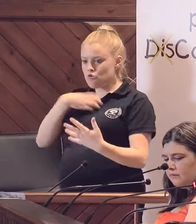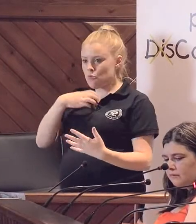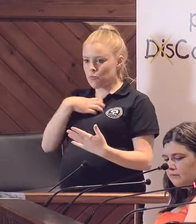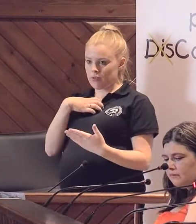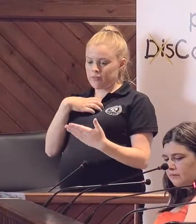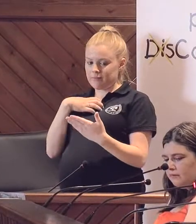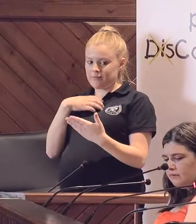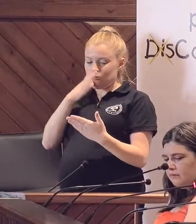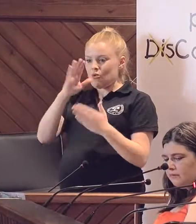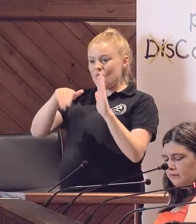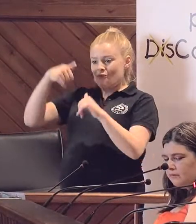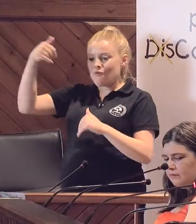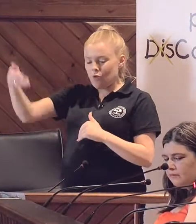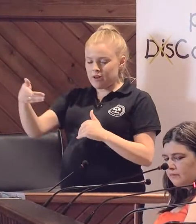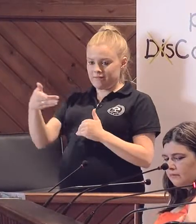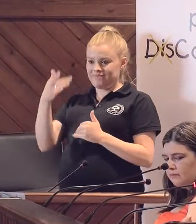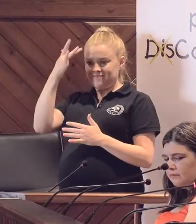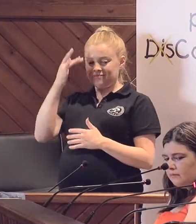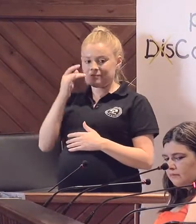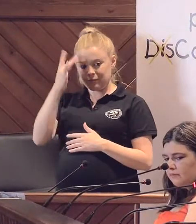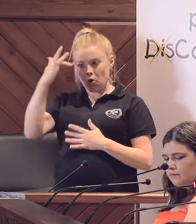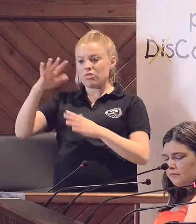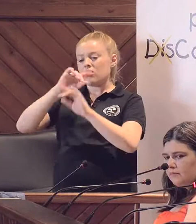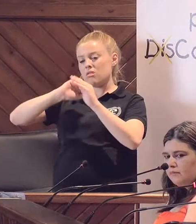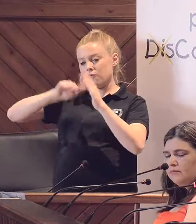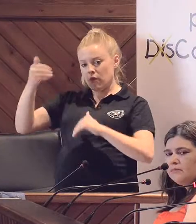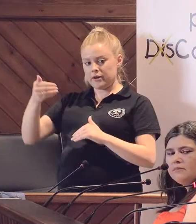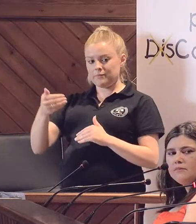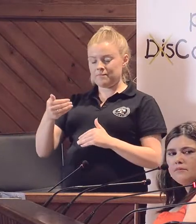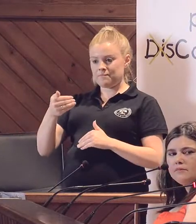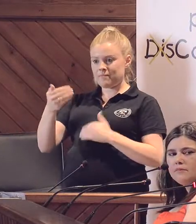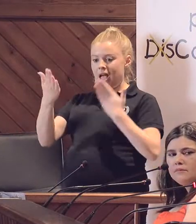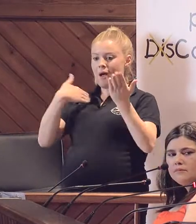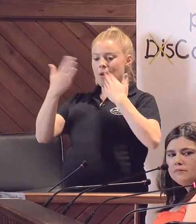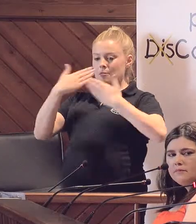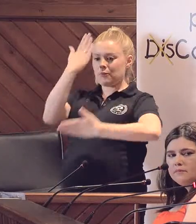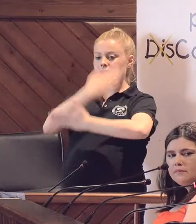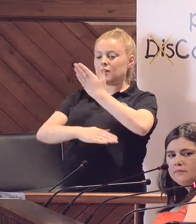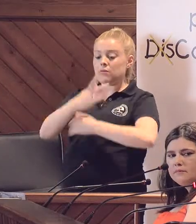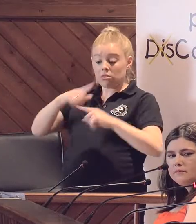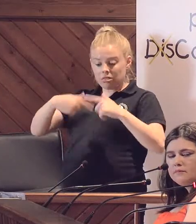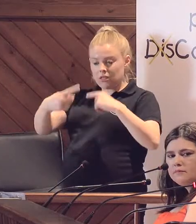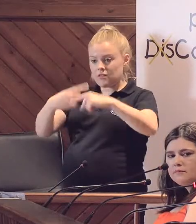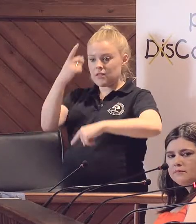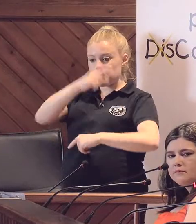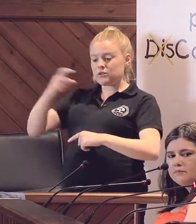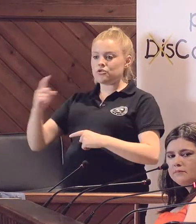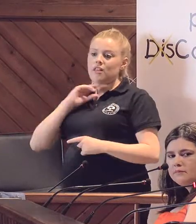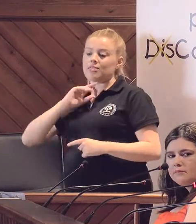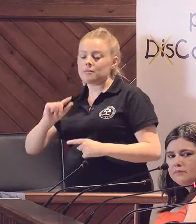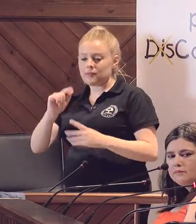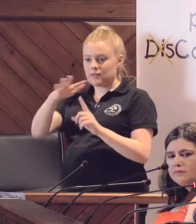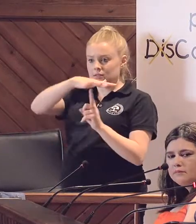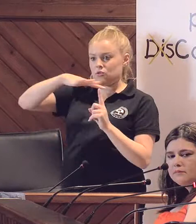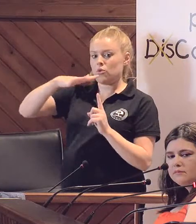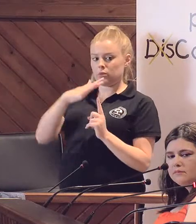están en el extrarradio de la propia conciencia. Hablemos de las discapacidades que día a día padecen las personas dependientes en su